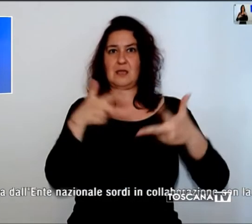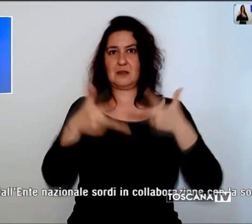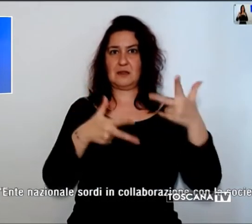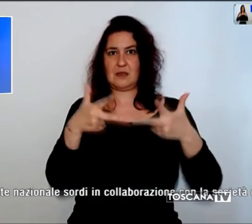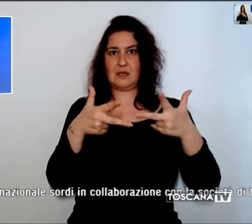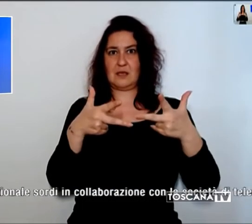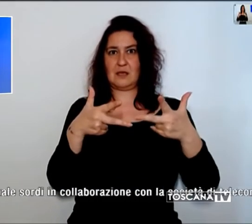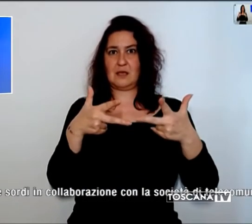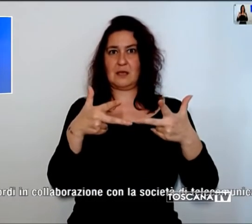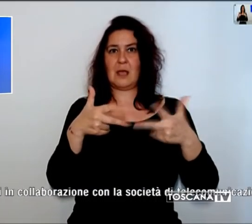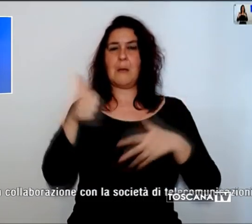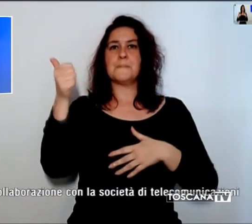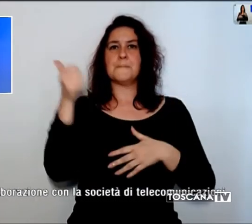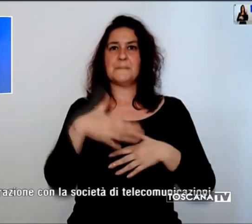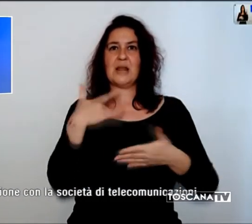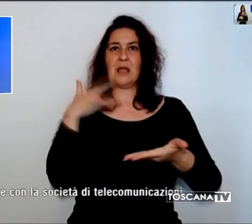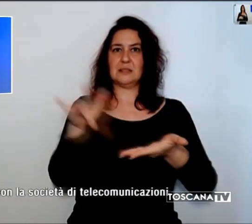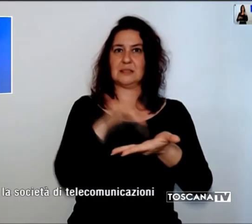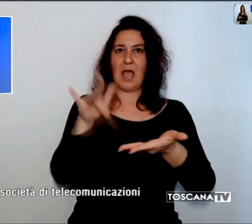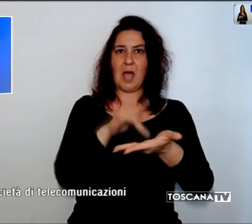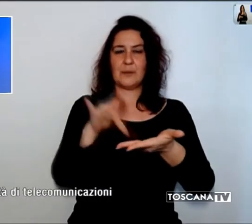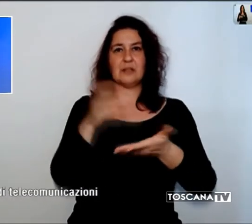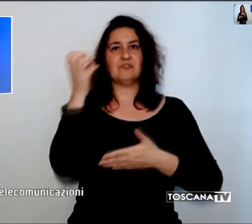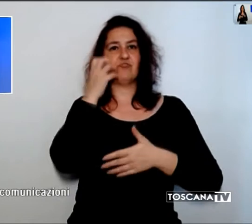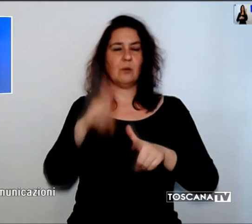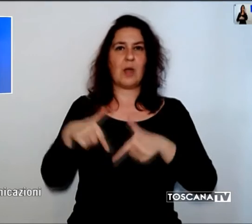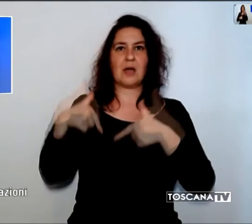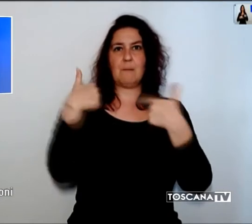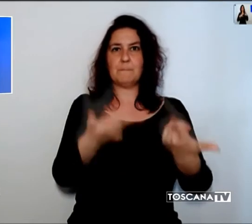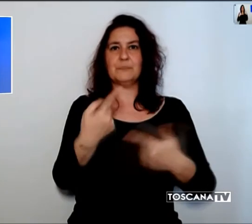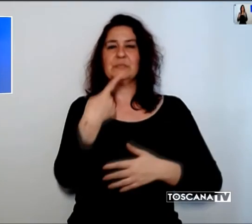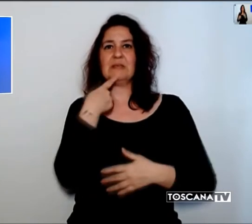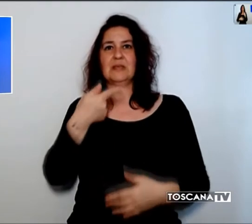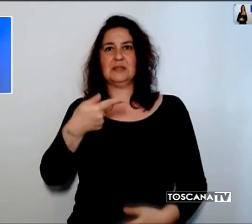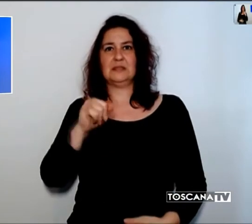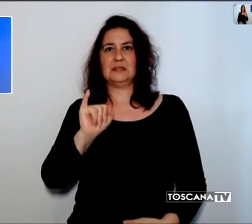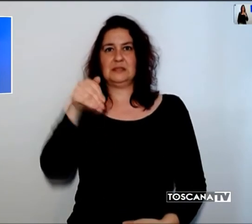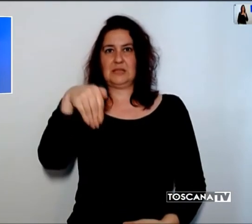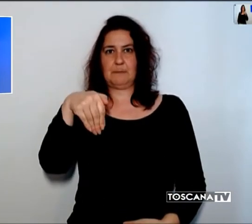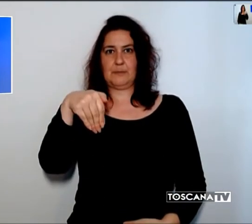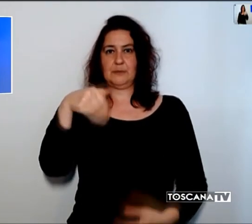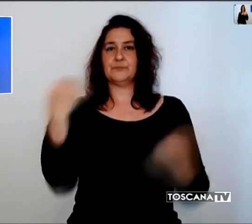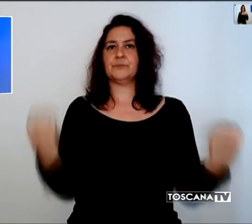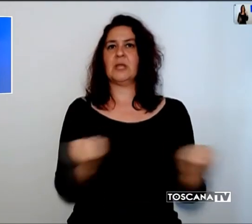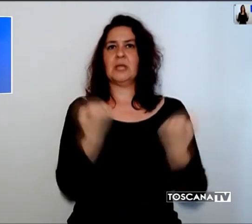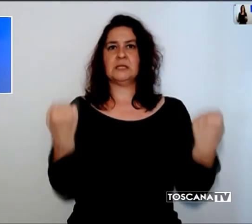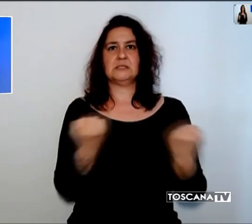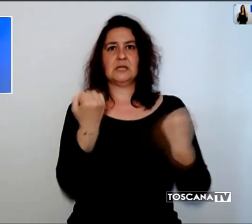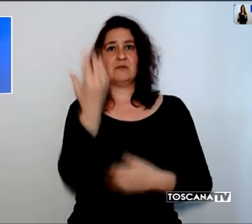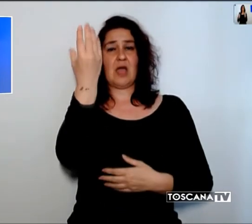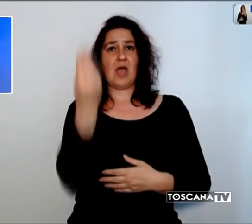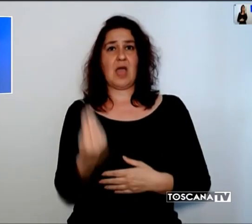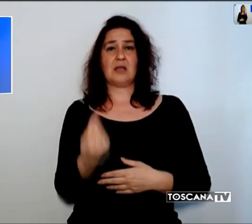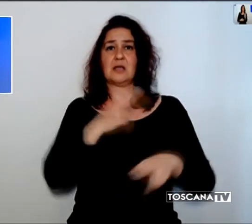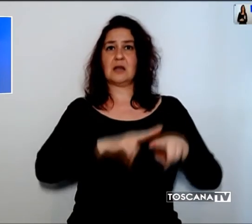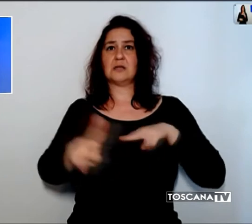tablet e cellulari donati da TIM. È l'iniziativa promossa dall'ente nazionale Sordi